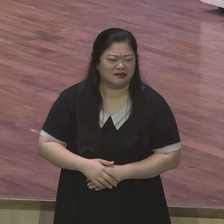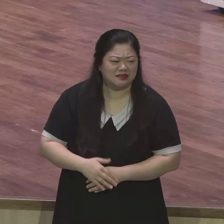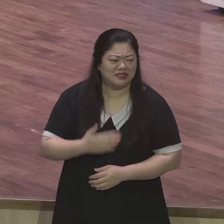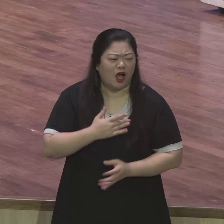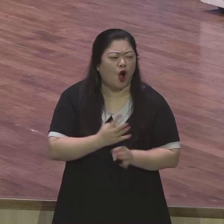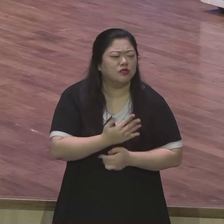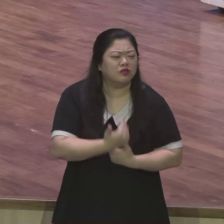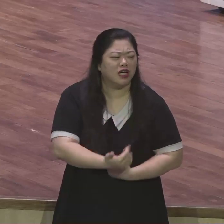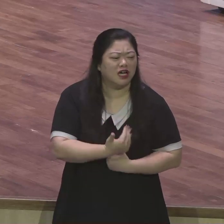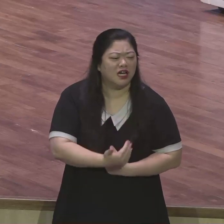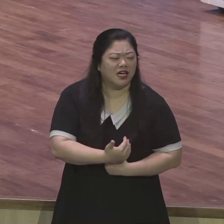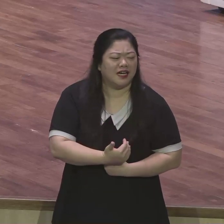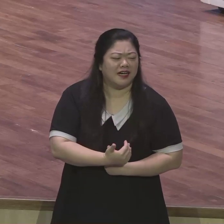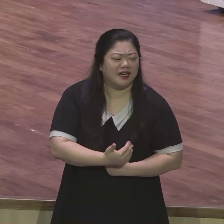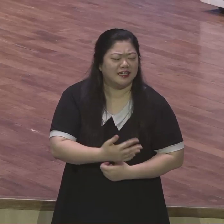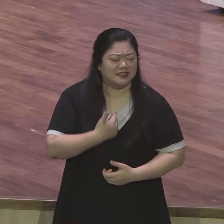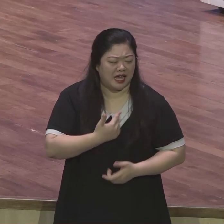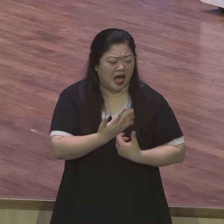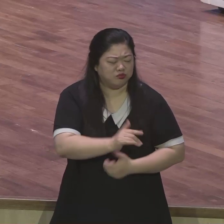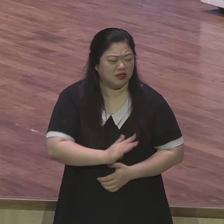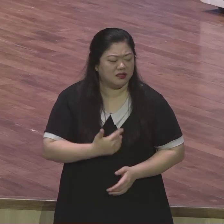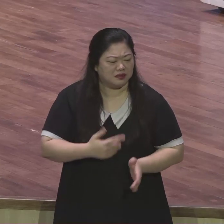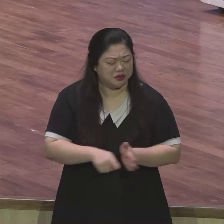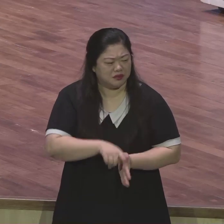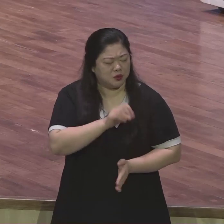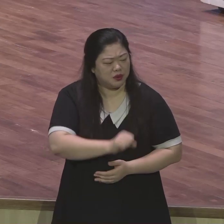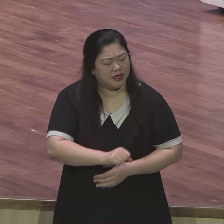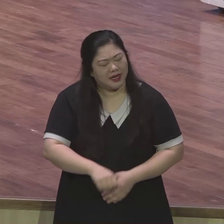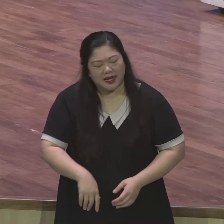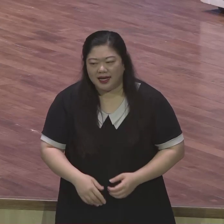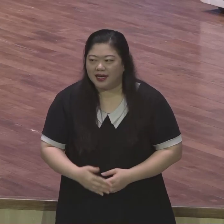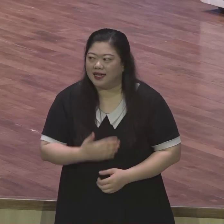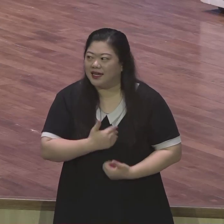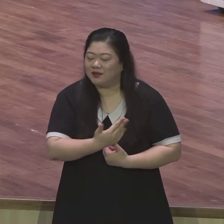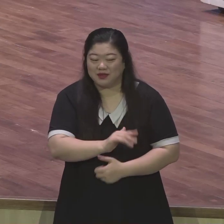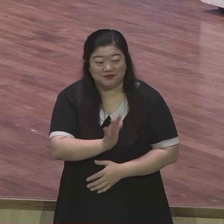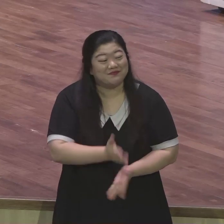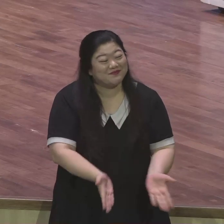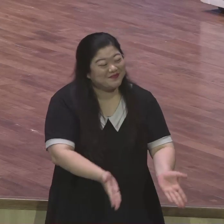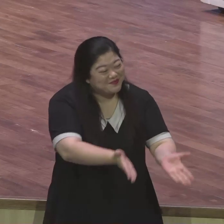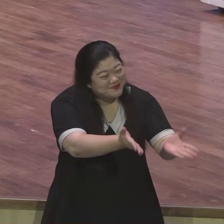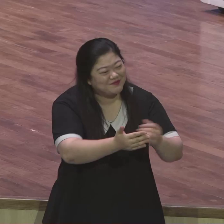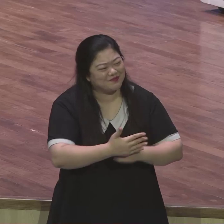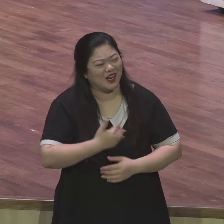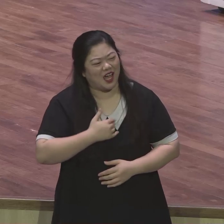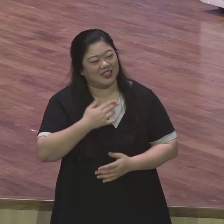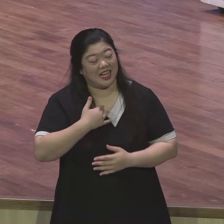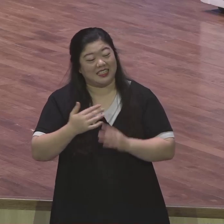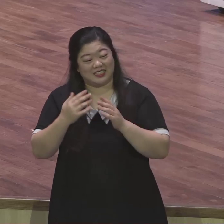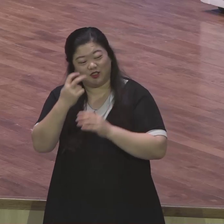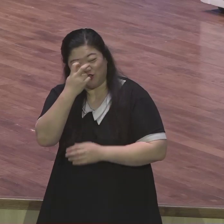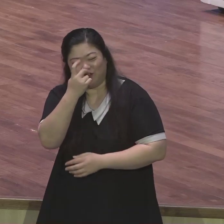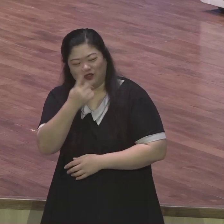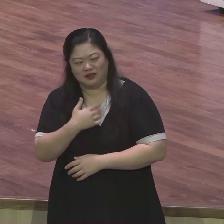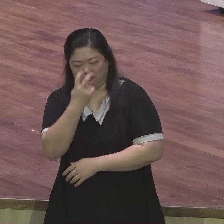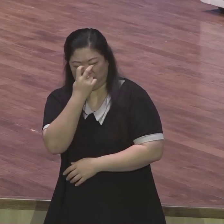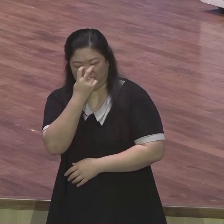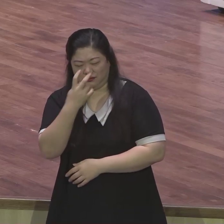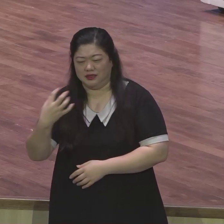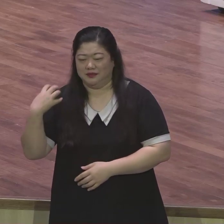그럼 제가 그럽니다 다녀오십시오 웃으면서 다녀오세요 예 잘 갔다 오세요 저 숙소 잘 지키고 있을게요 그들이 다 나가고 나면 제가